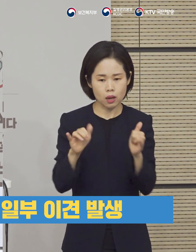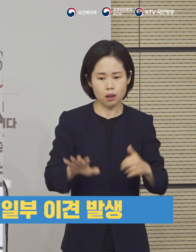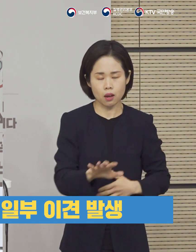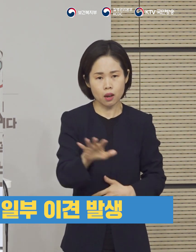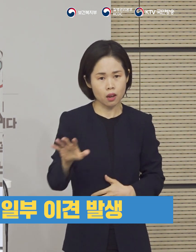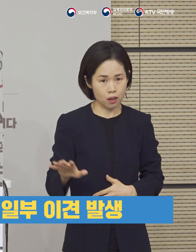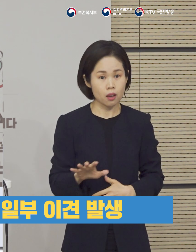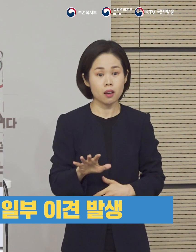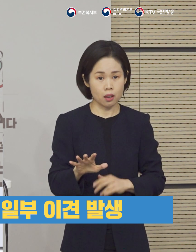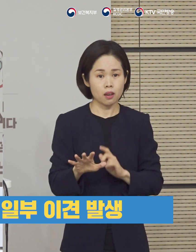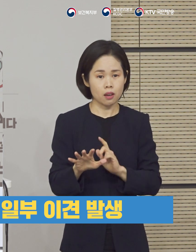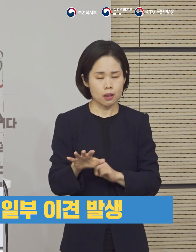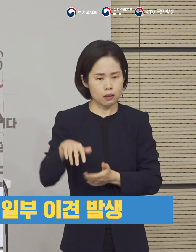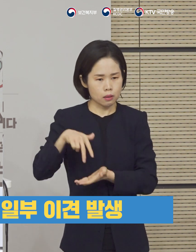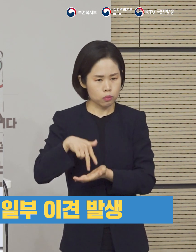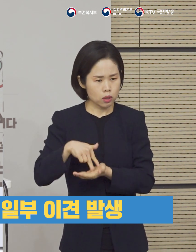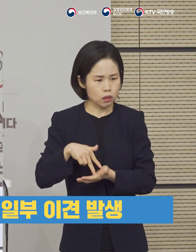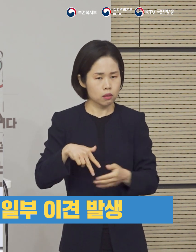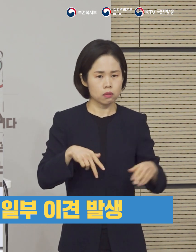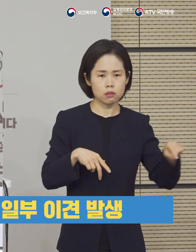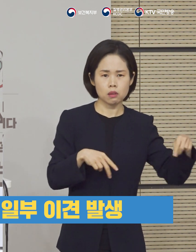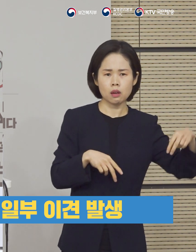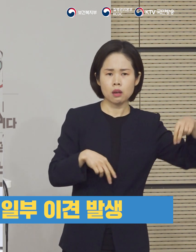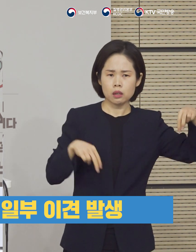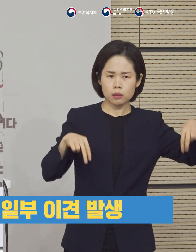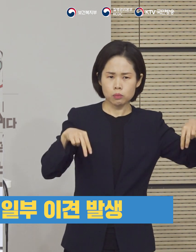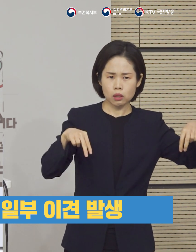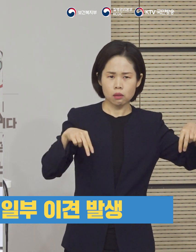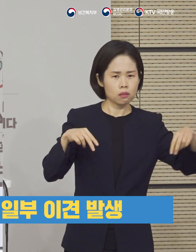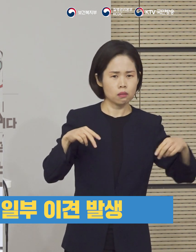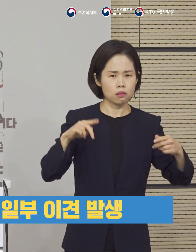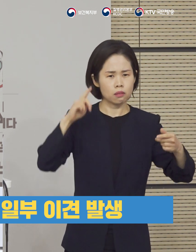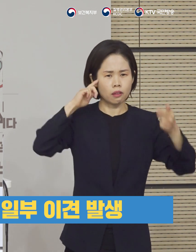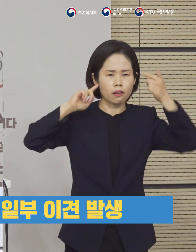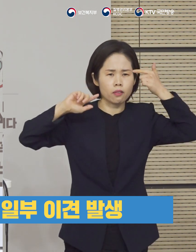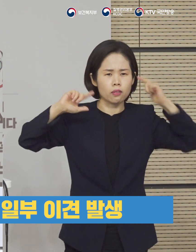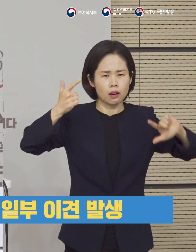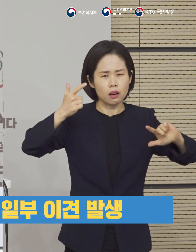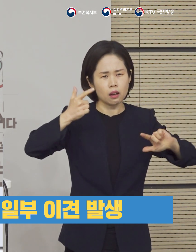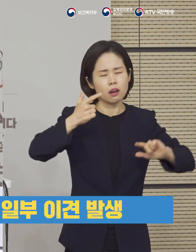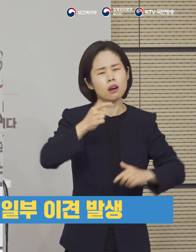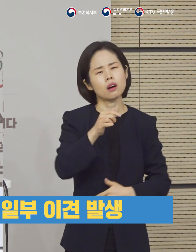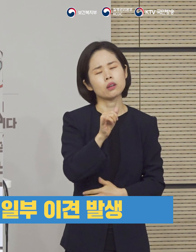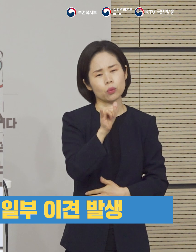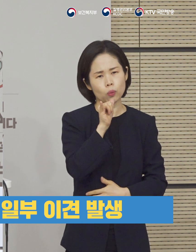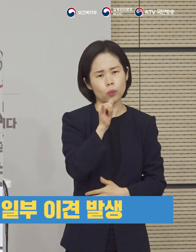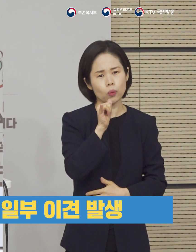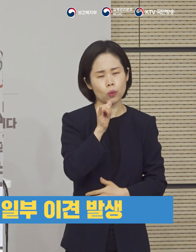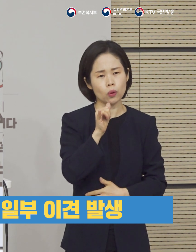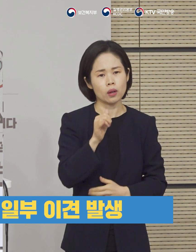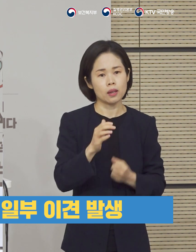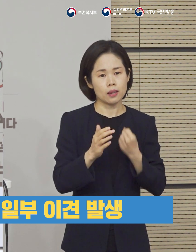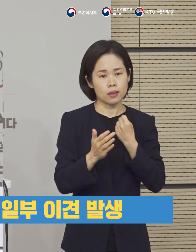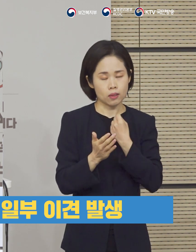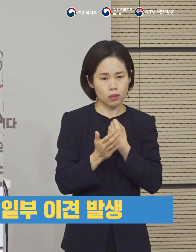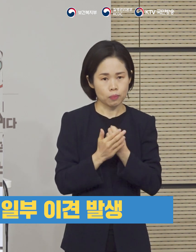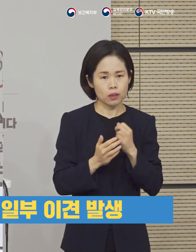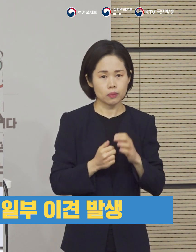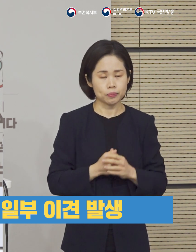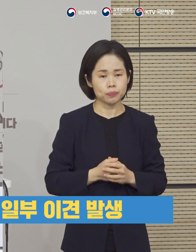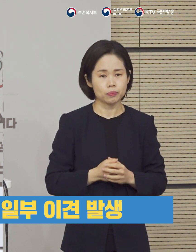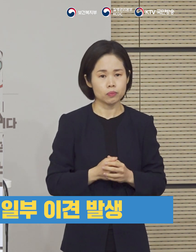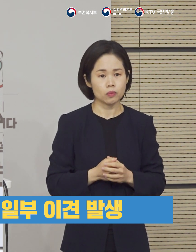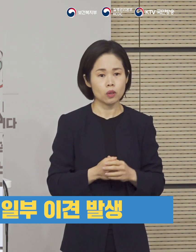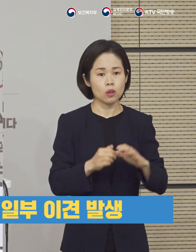전문가들 특히 법률 전문가나 이런 분들의 관점에서 봤을 때 다소 이견이 발생하는